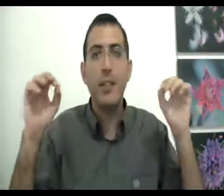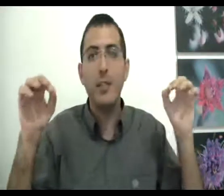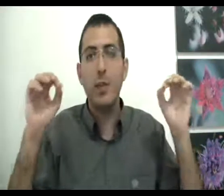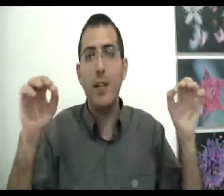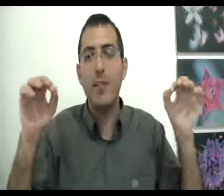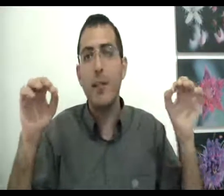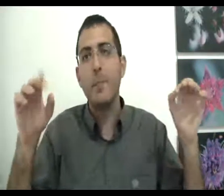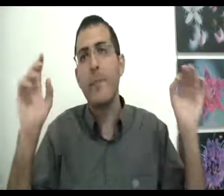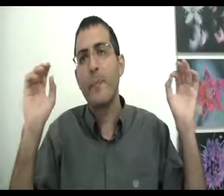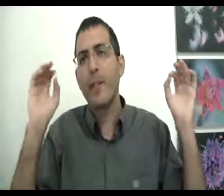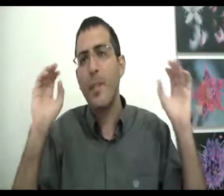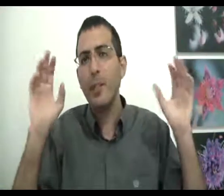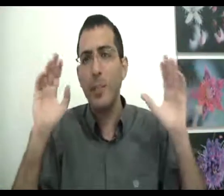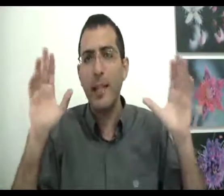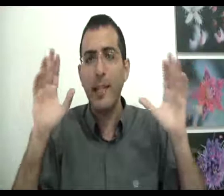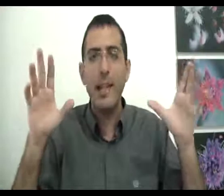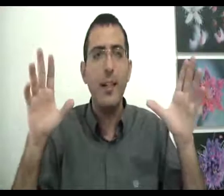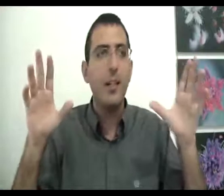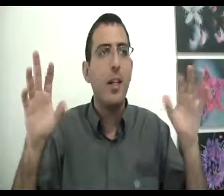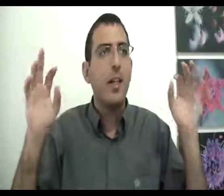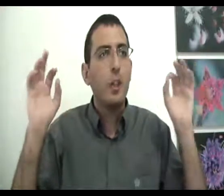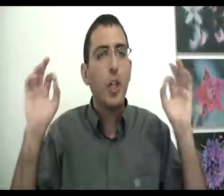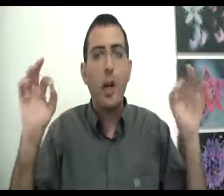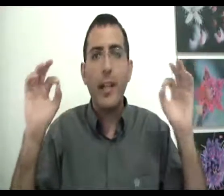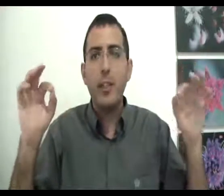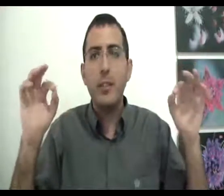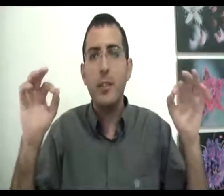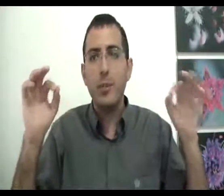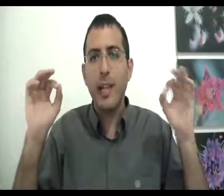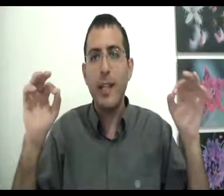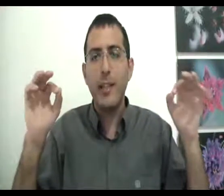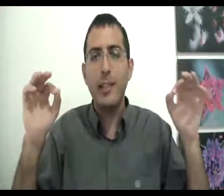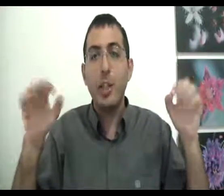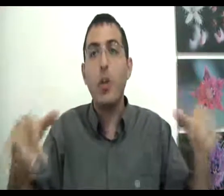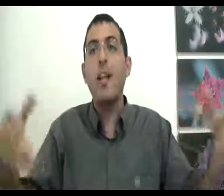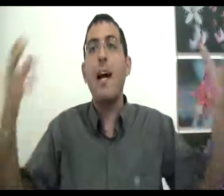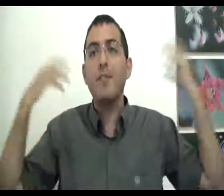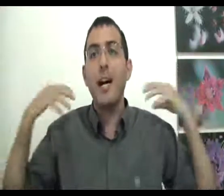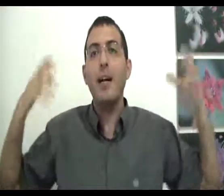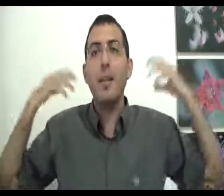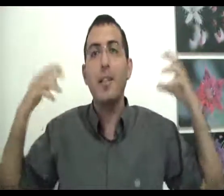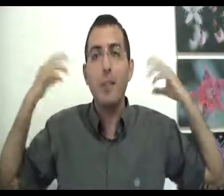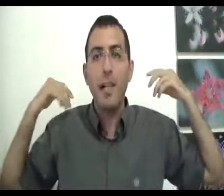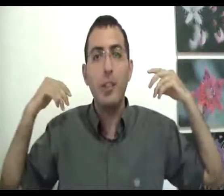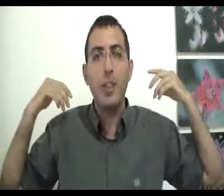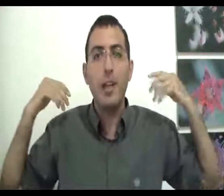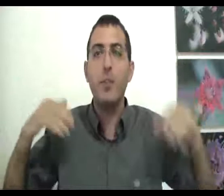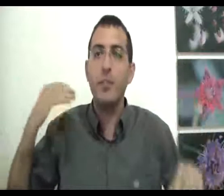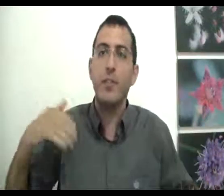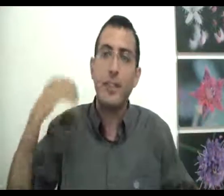ולנסות להבין למי שהתבונן יגלה שכל רגע של מציאות זה רגע חדש כי כל העבר, מה שנדמה לך שקרה ונוסיף לזה